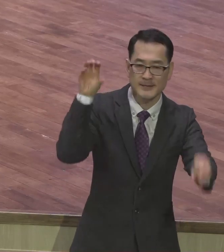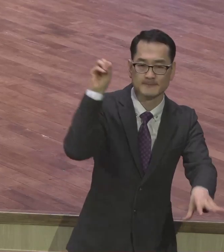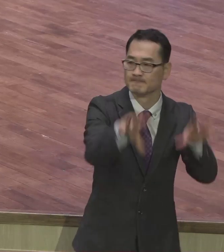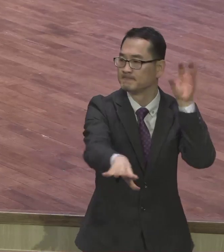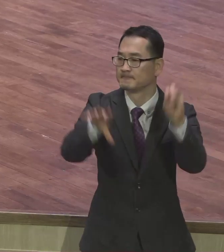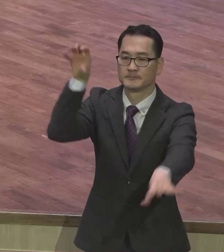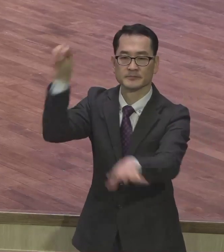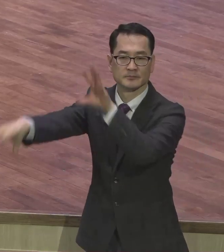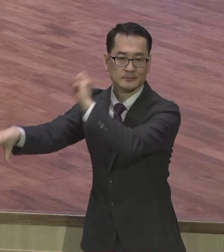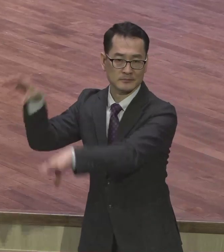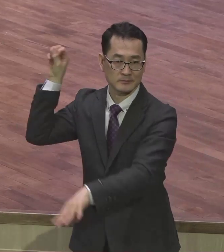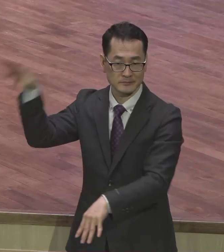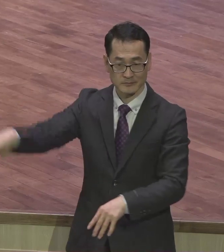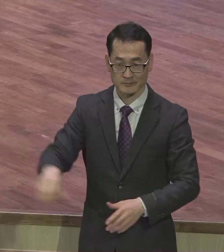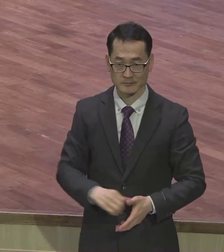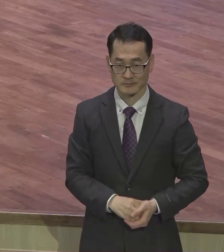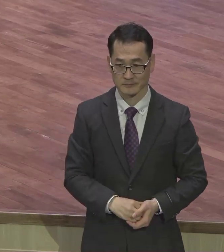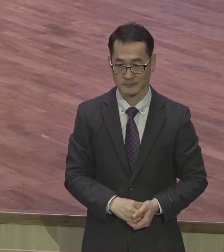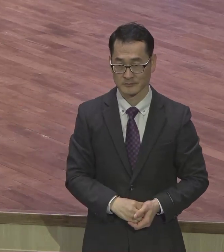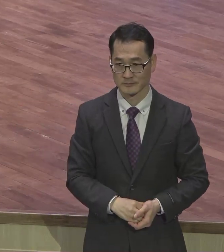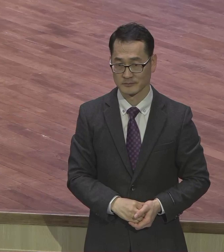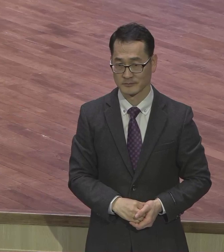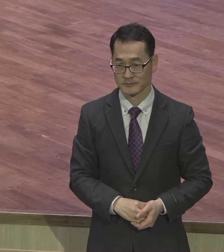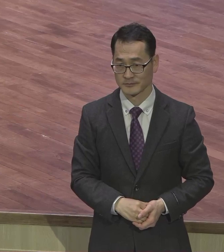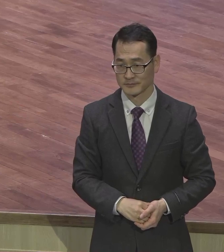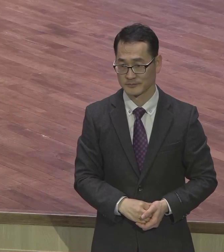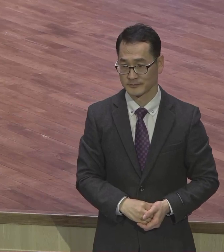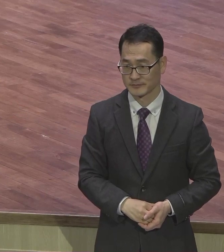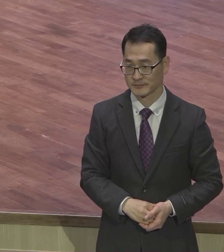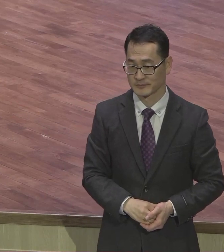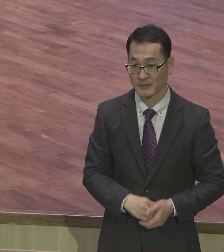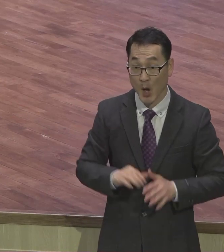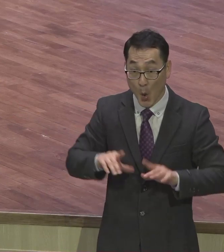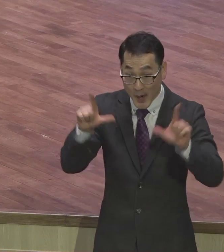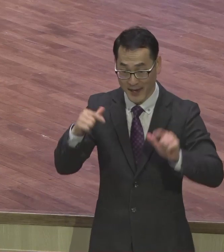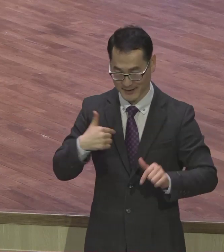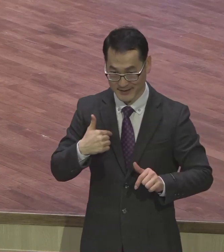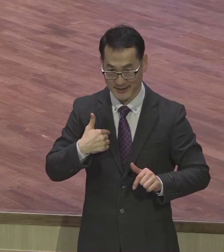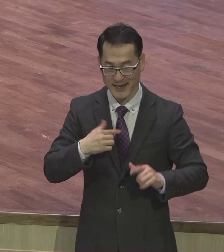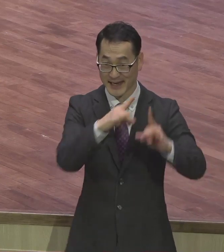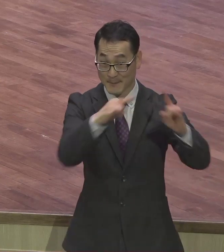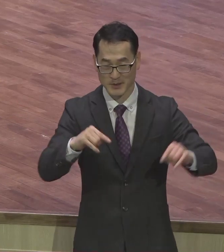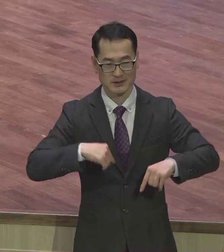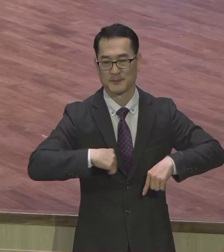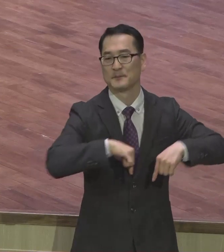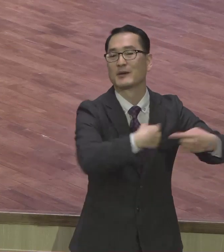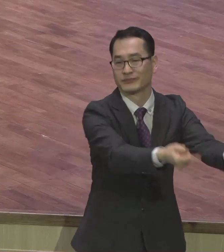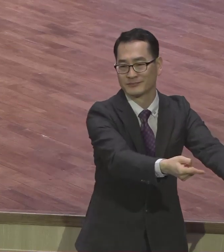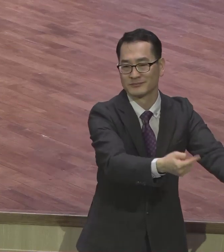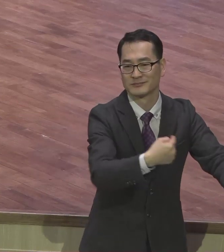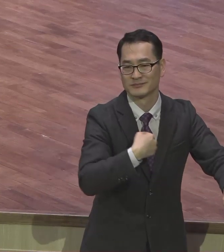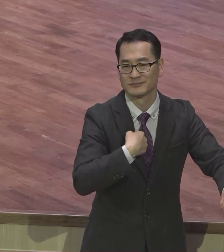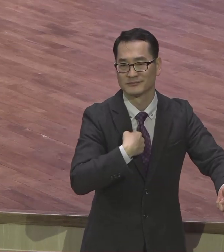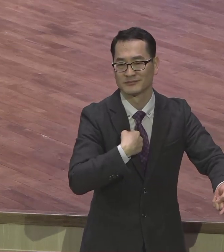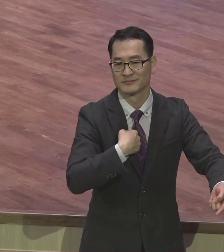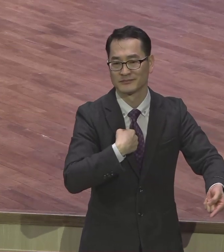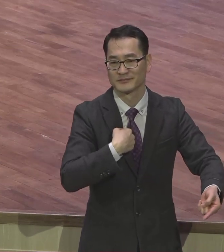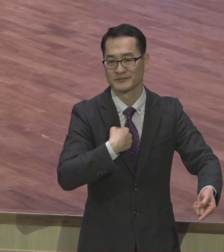동안 우리 교회에서 하는 캠프를 안 갔어요. 안 갔는데 올해 내가 캠프를 처음 가봤어요. 왜냐? RTS 신학교를 해요. 신학교를.